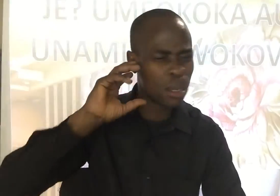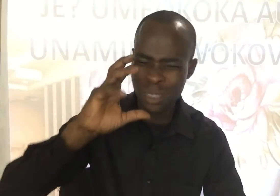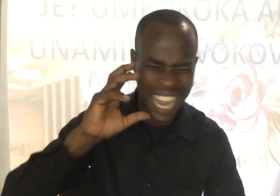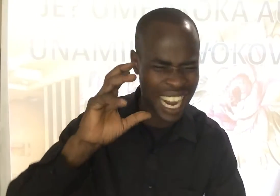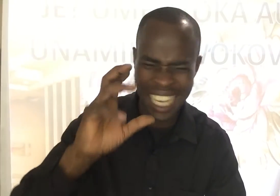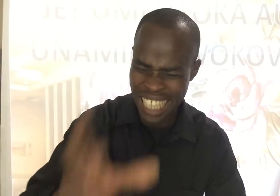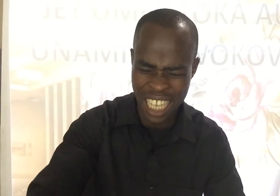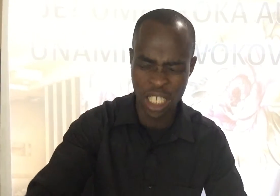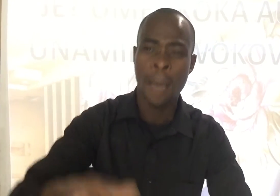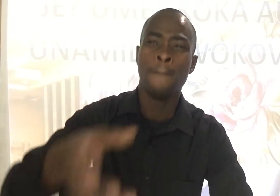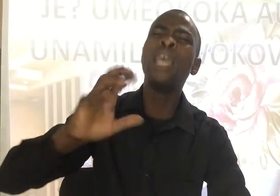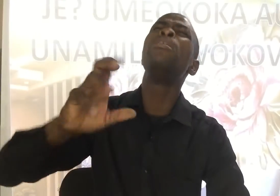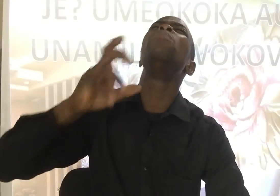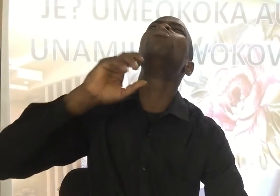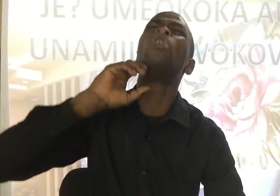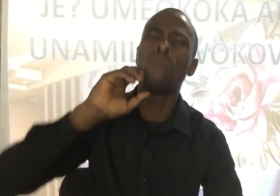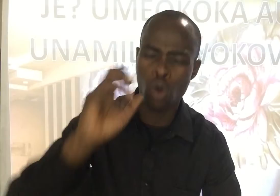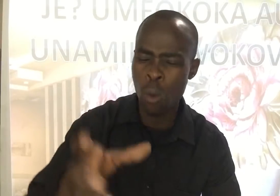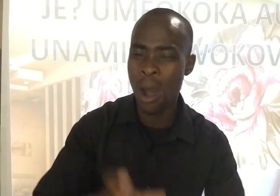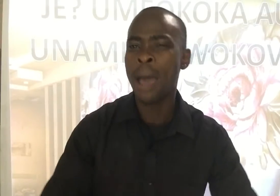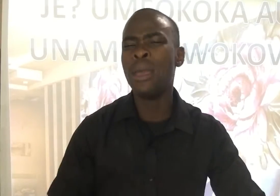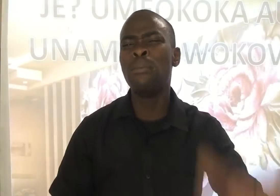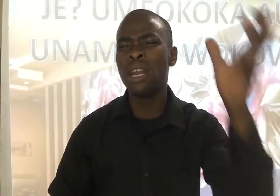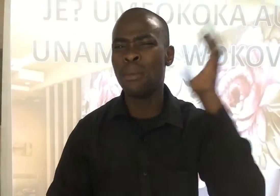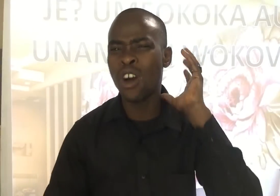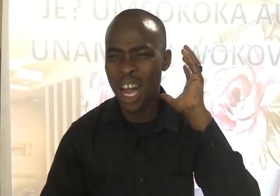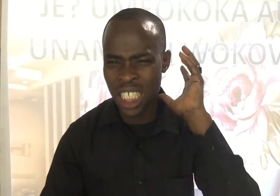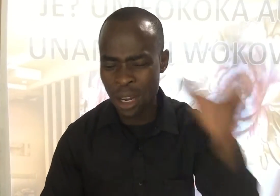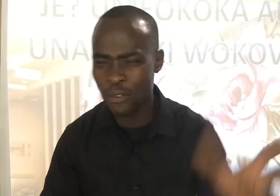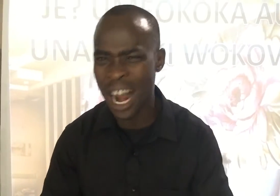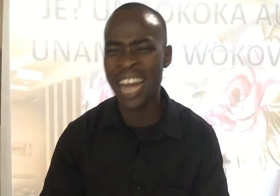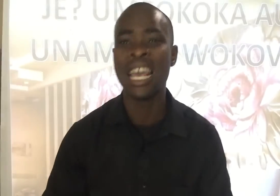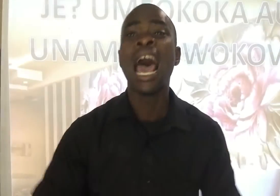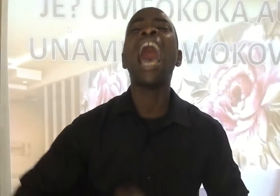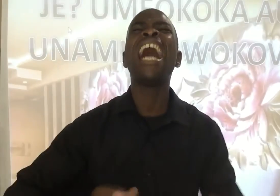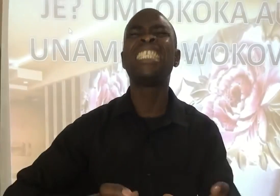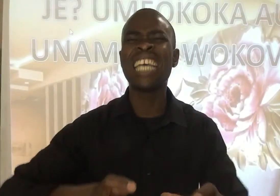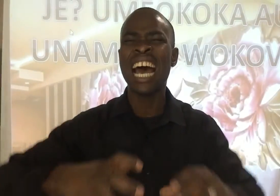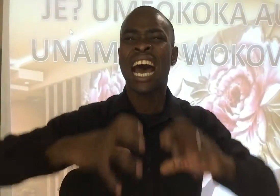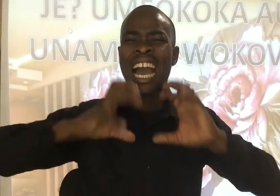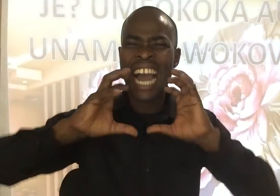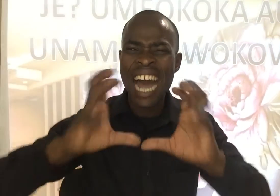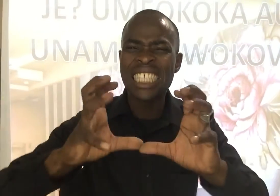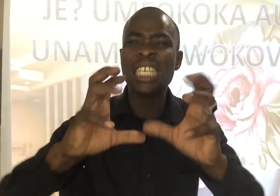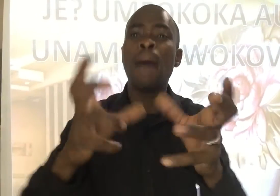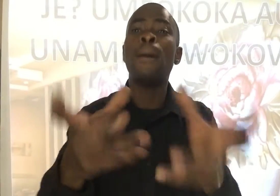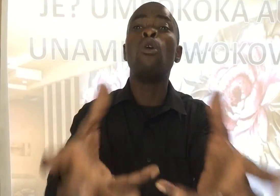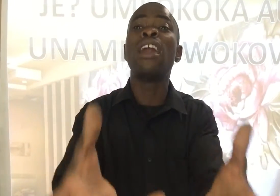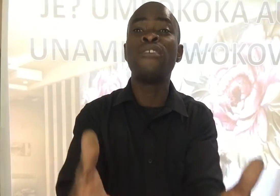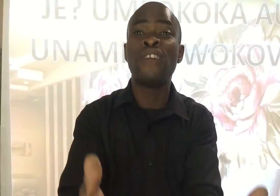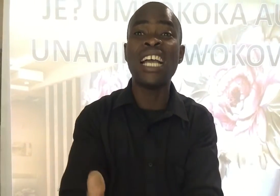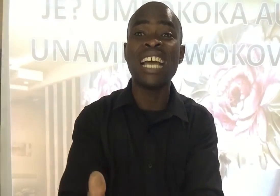ni mtangazaji Mimi ni mtu mkubwa Mimi ni mewaziri flani Acha kazi ambao unaifanya